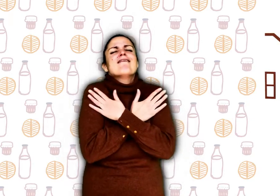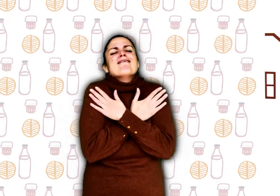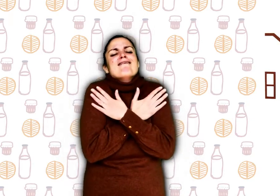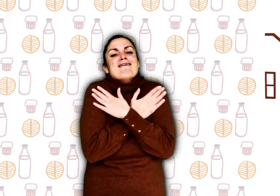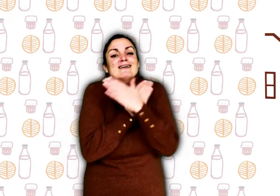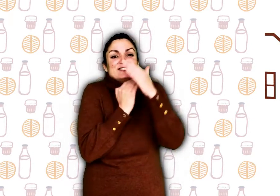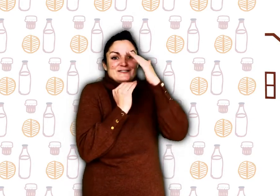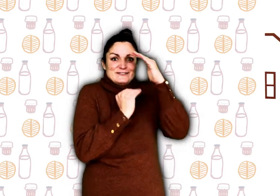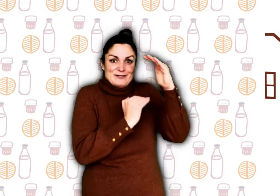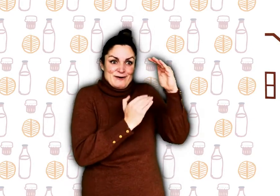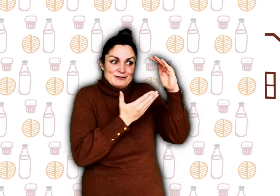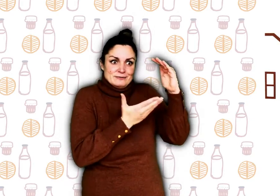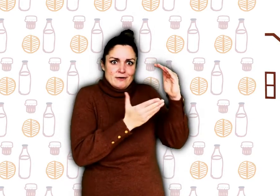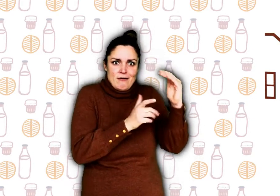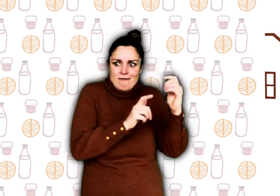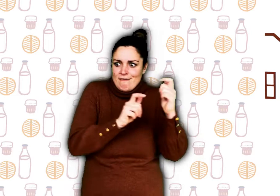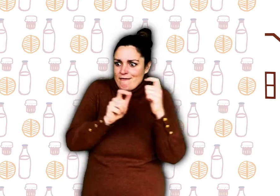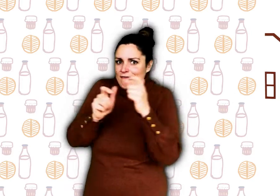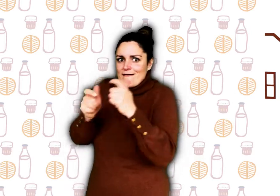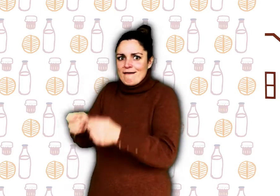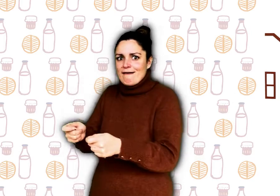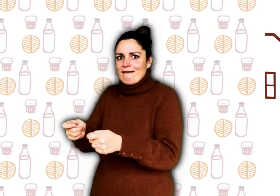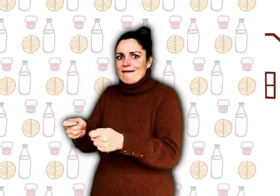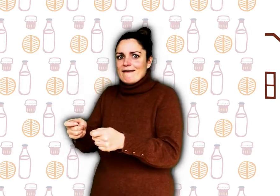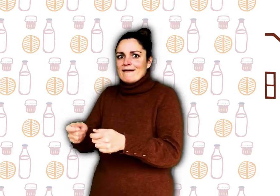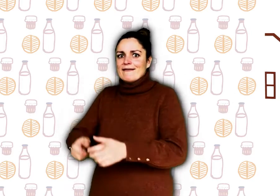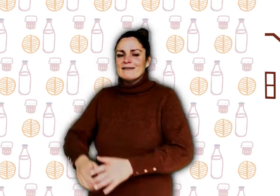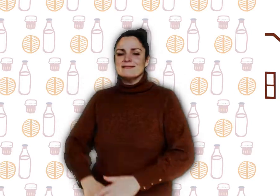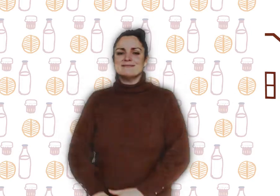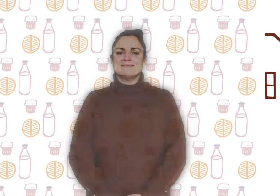filles bien sages et dignes de confiance.